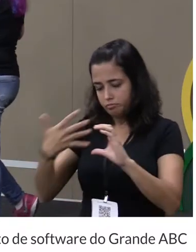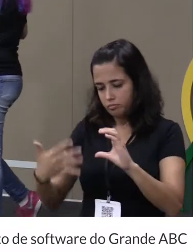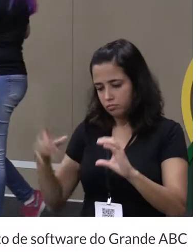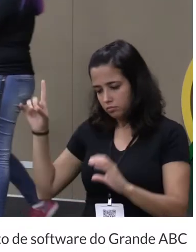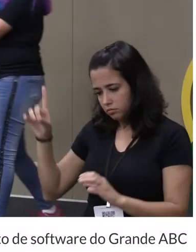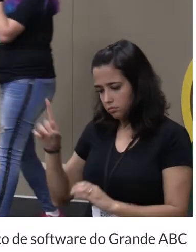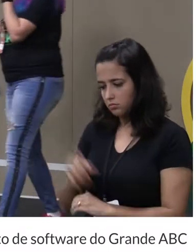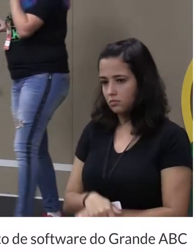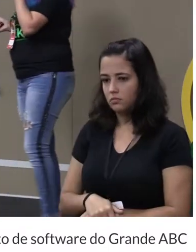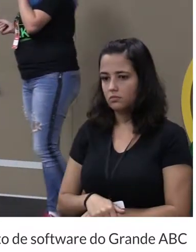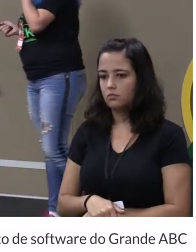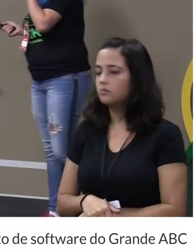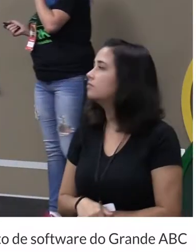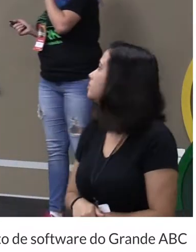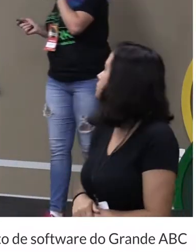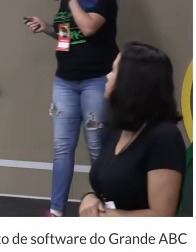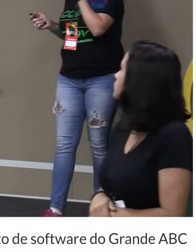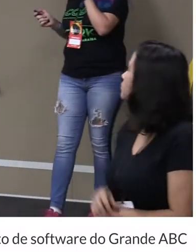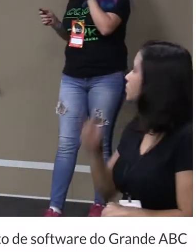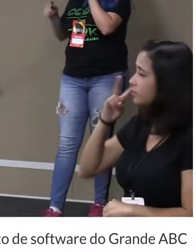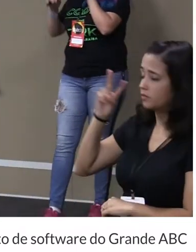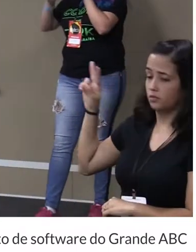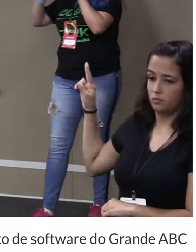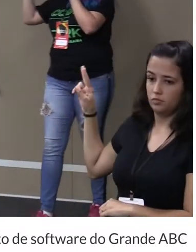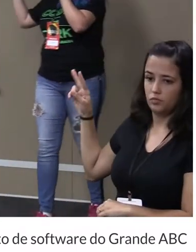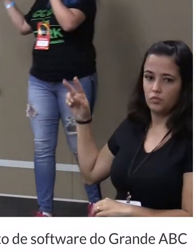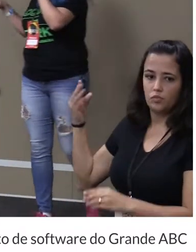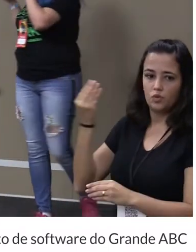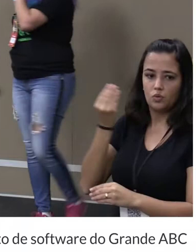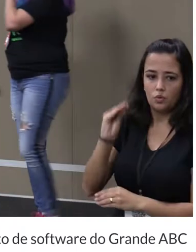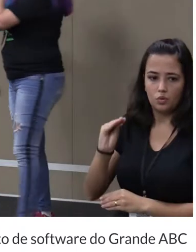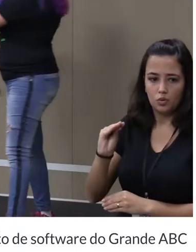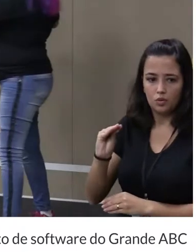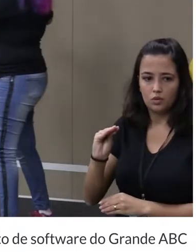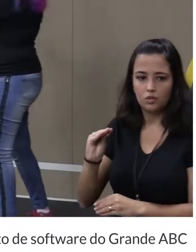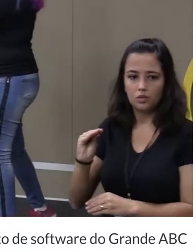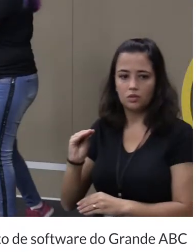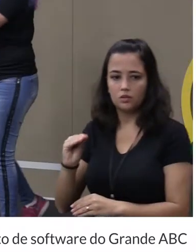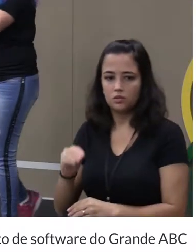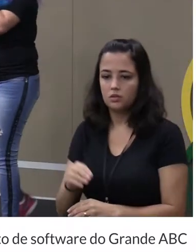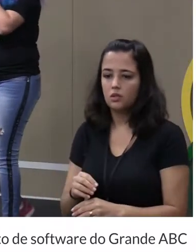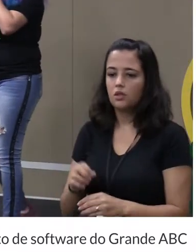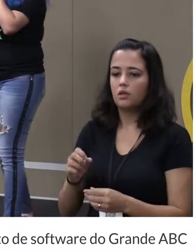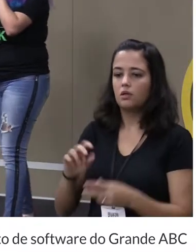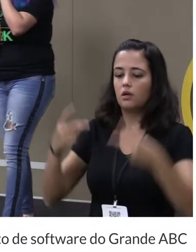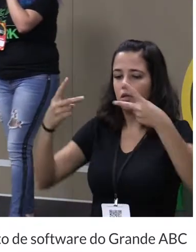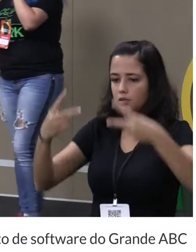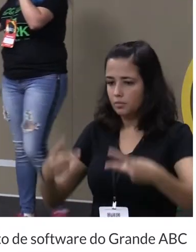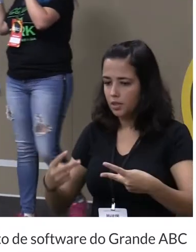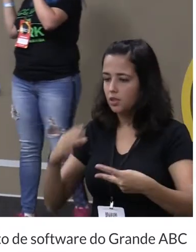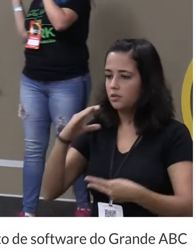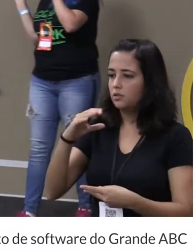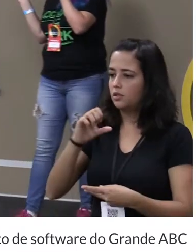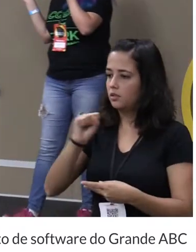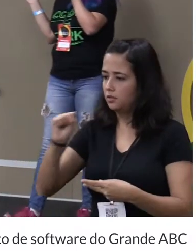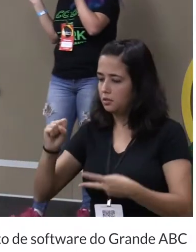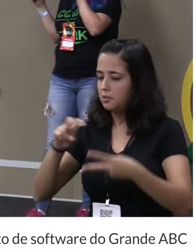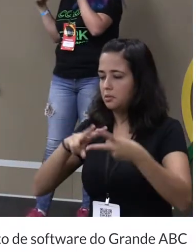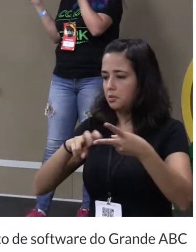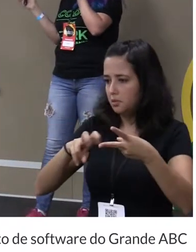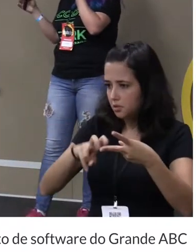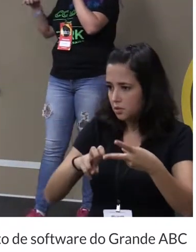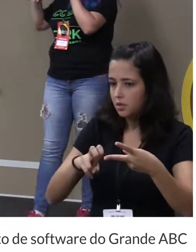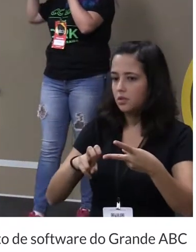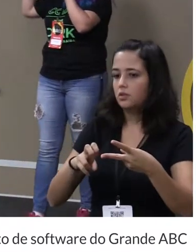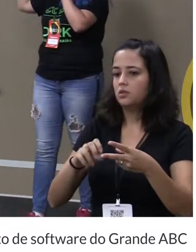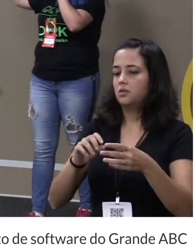é o meu Shadow DOM. Beleza? É onde eu coloco o meu HTML, CSS, JavaScript, tudo o que eu quero que o meu componente